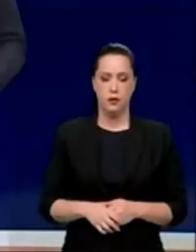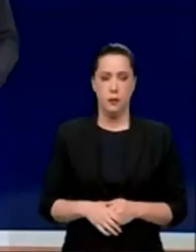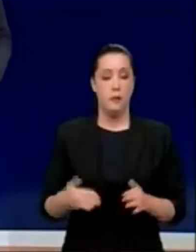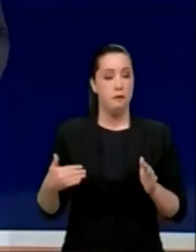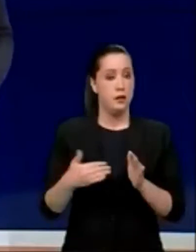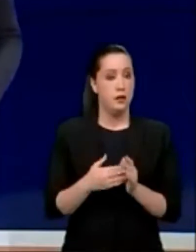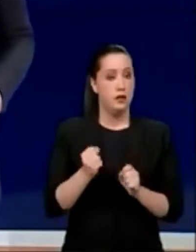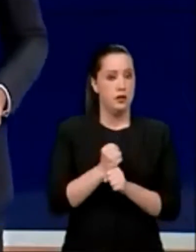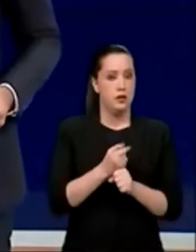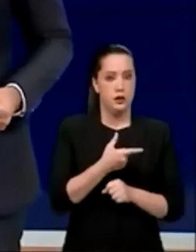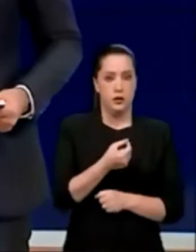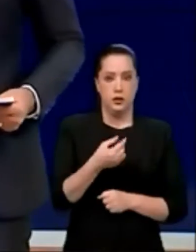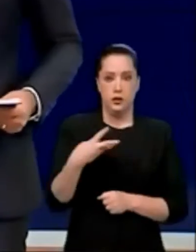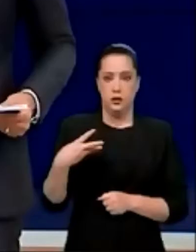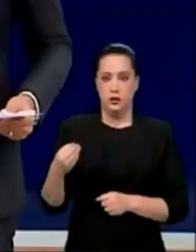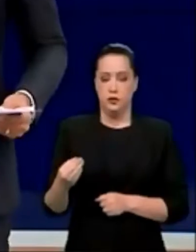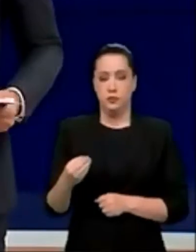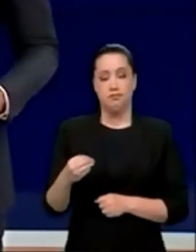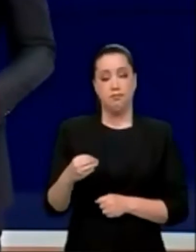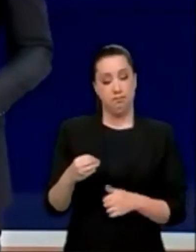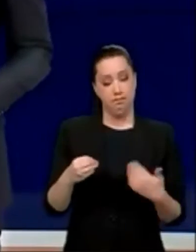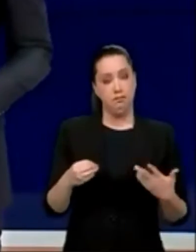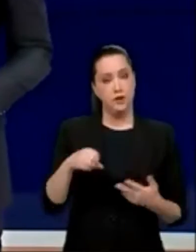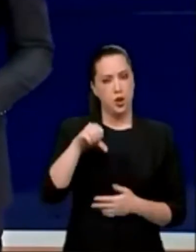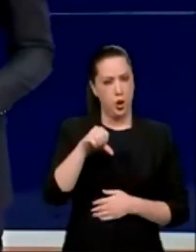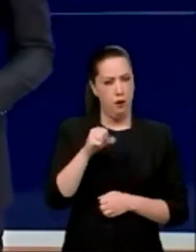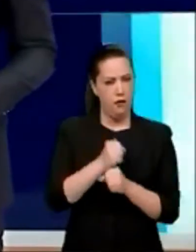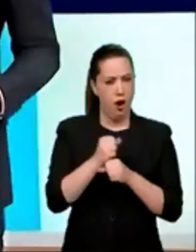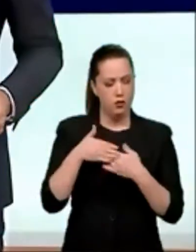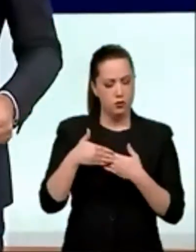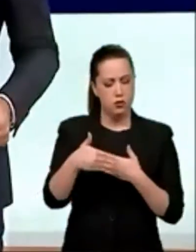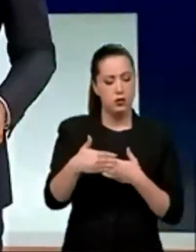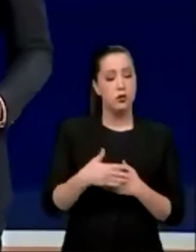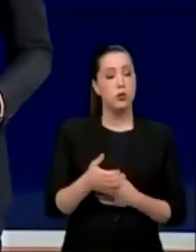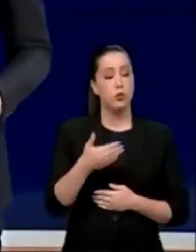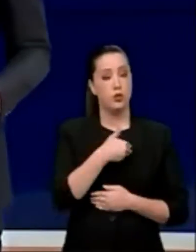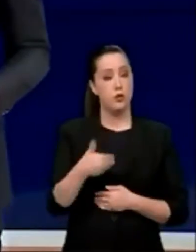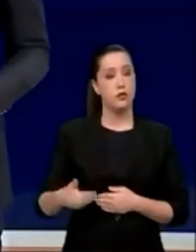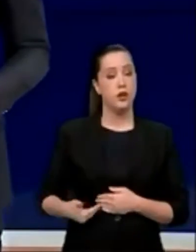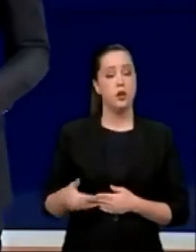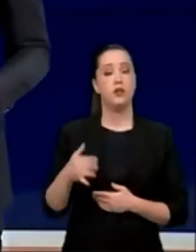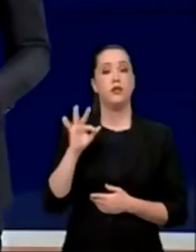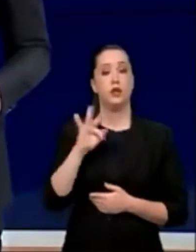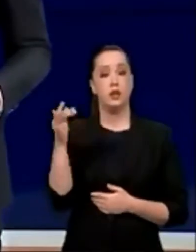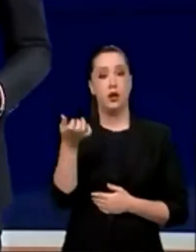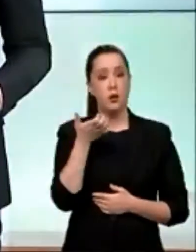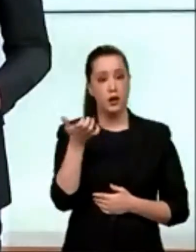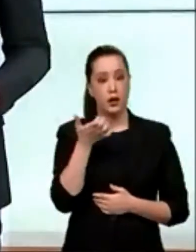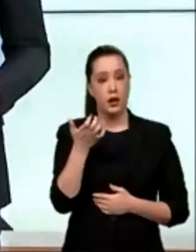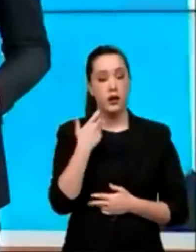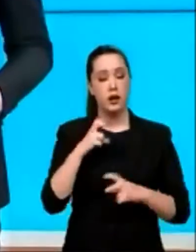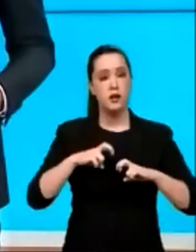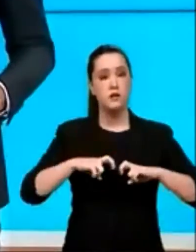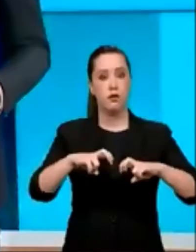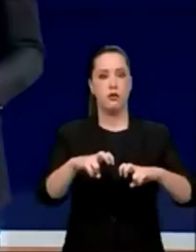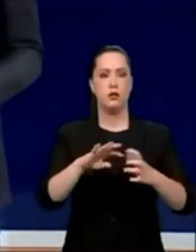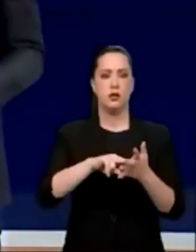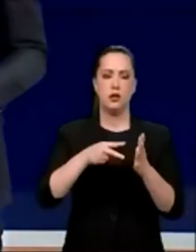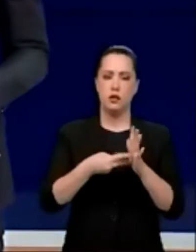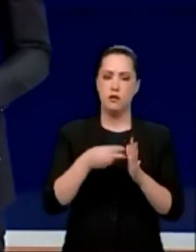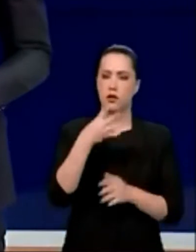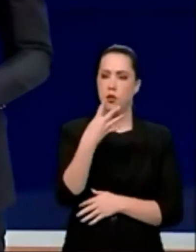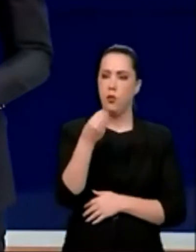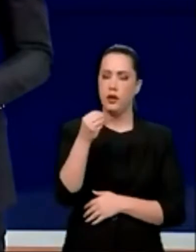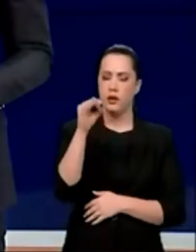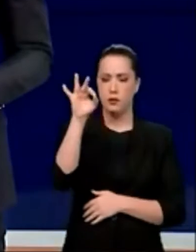Até 2039 anos, portanto, o governo quer que as ferrovias representem 40% da matriz de transporte aqui no